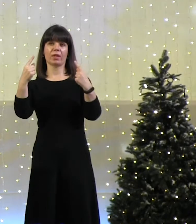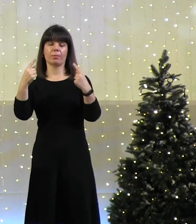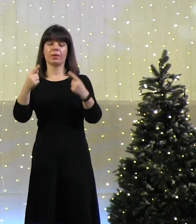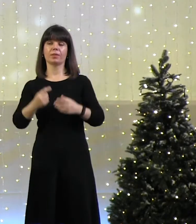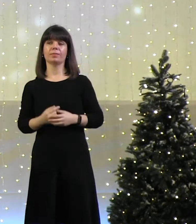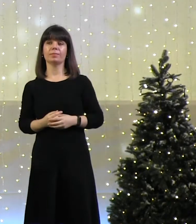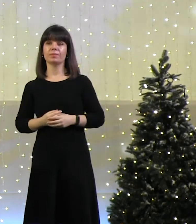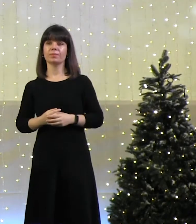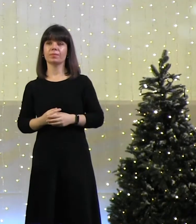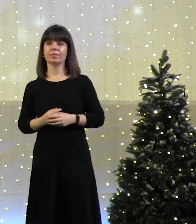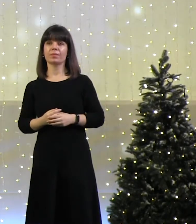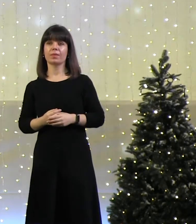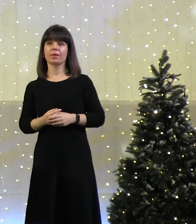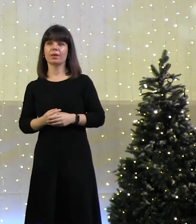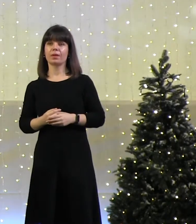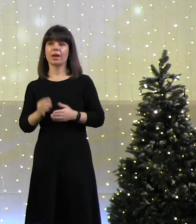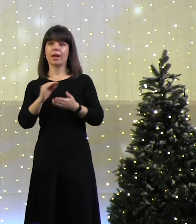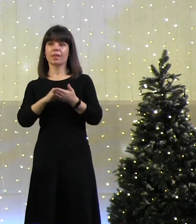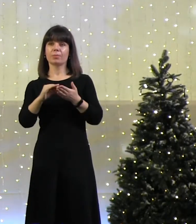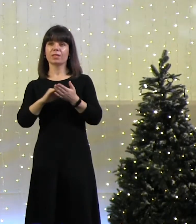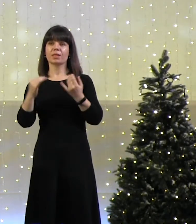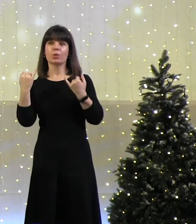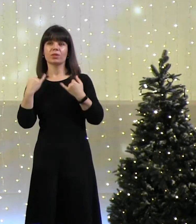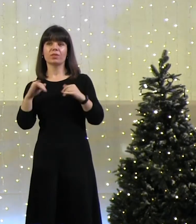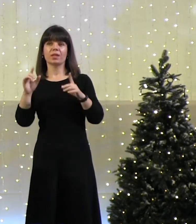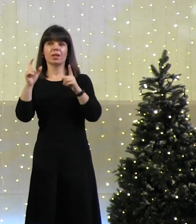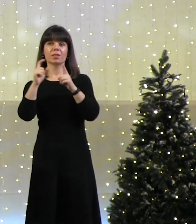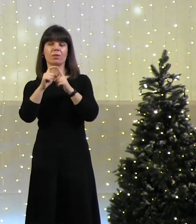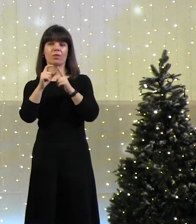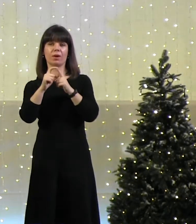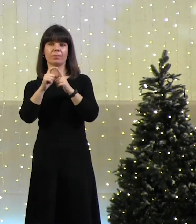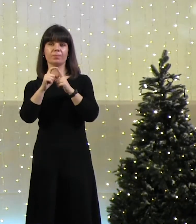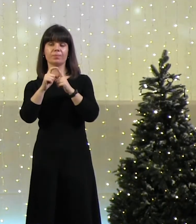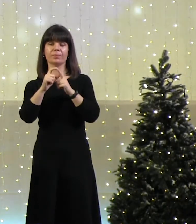В одном псалме написаны удивительные слова именно на эту тему.